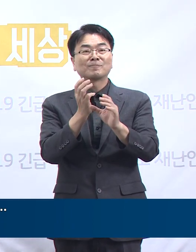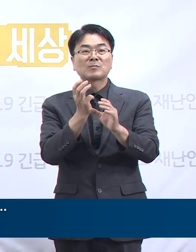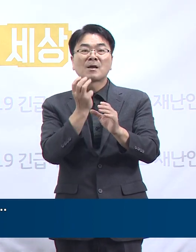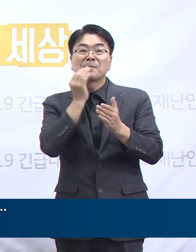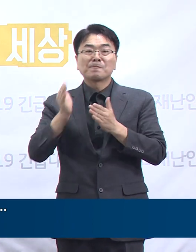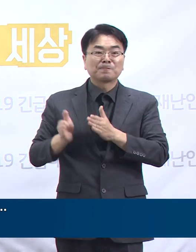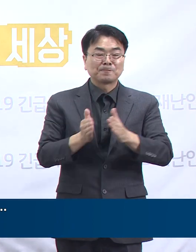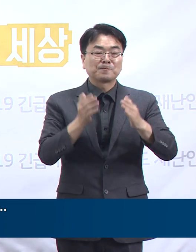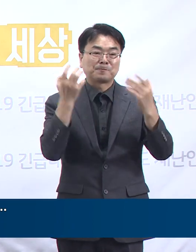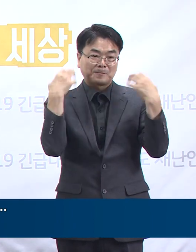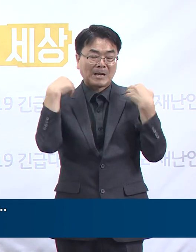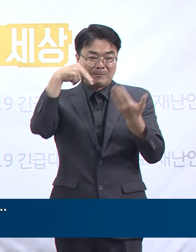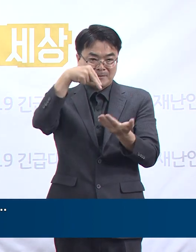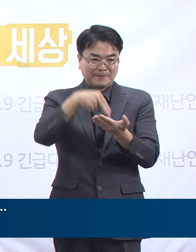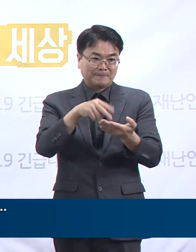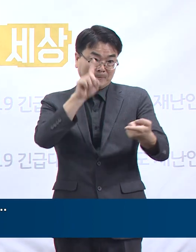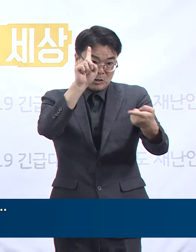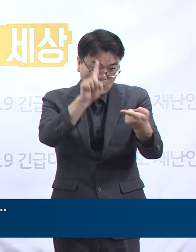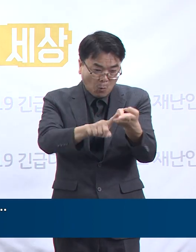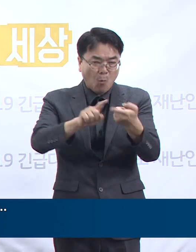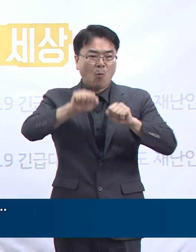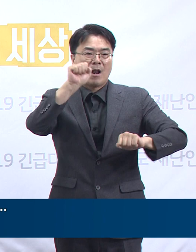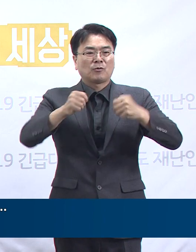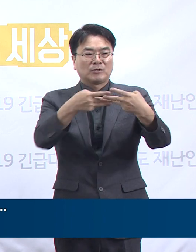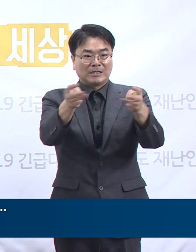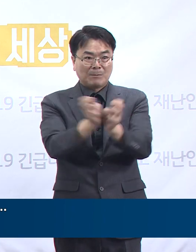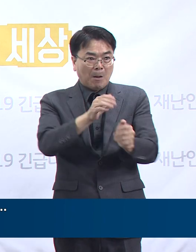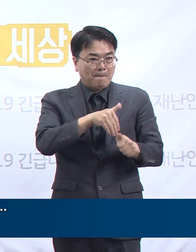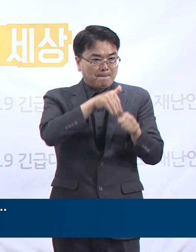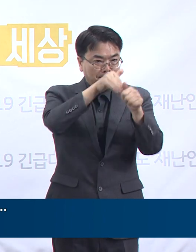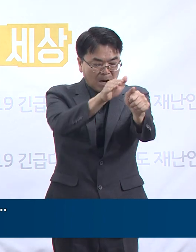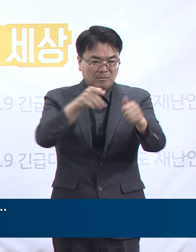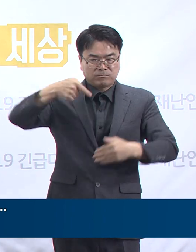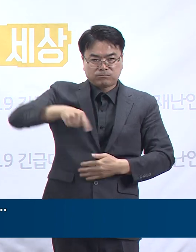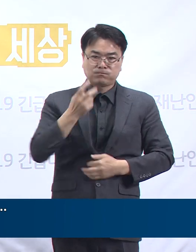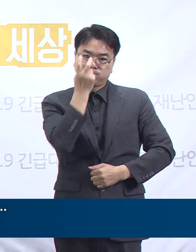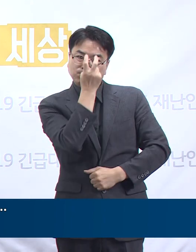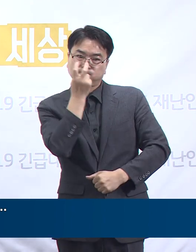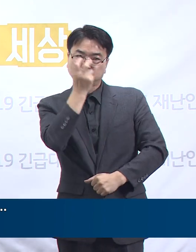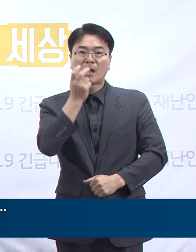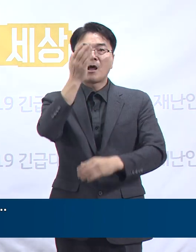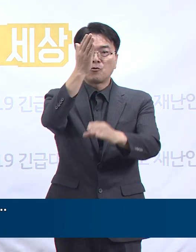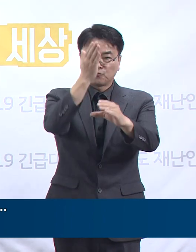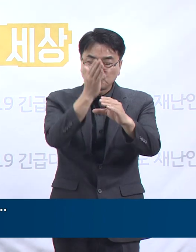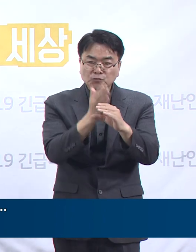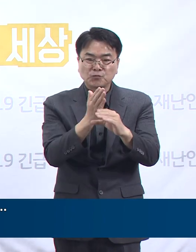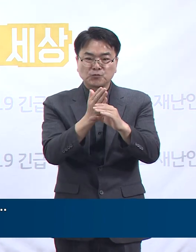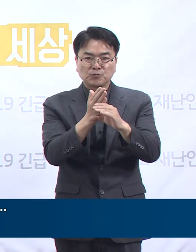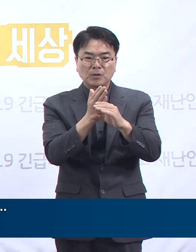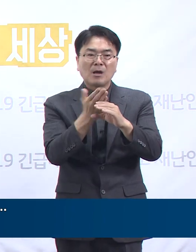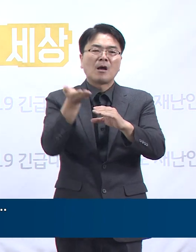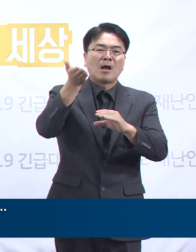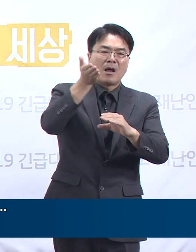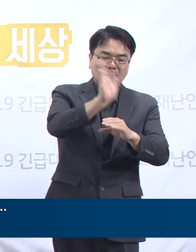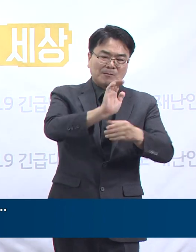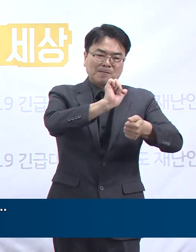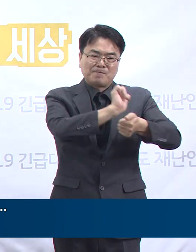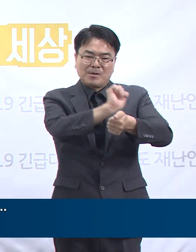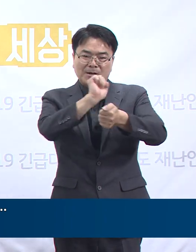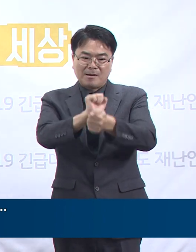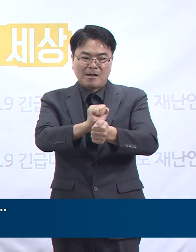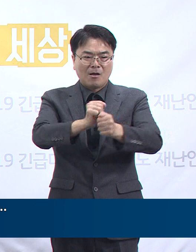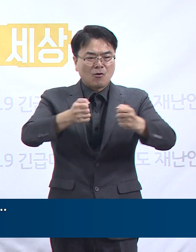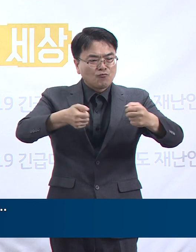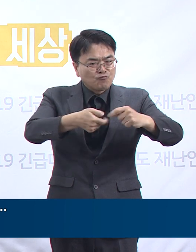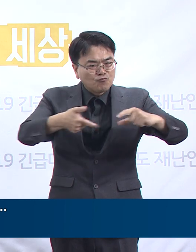대응팀을 파견하여 심층역학조사를 진행 중이며 상황을 지속 모니터링 중이지만 용인의 확산 범위가 넓어서 어려움을